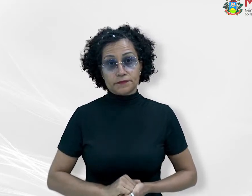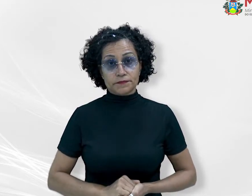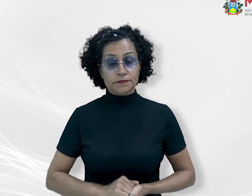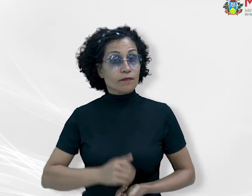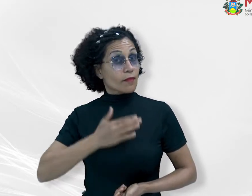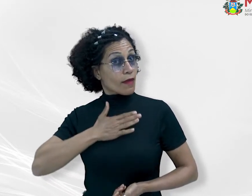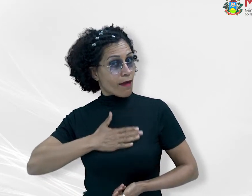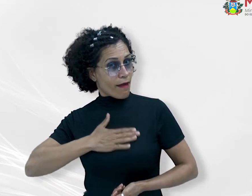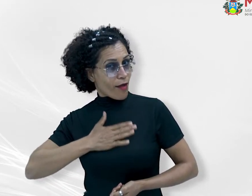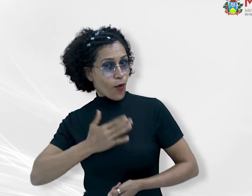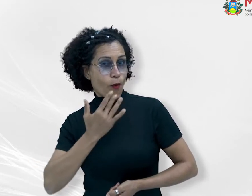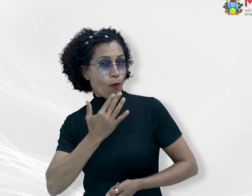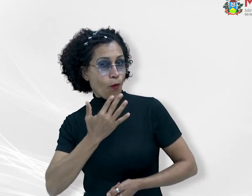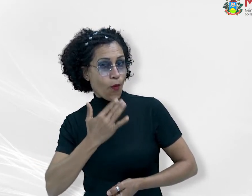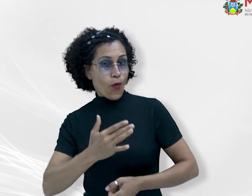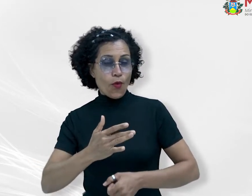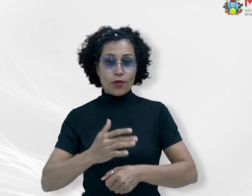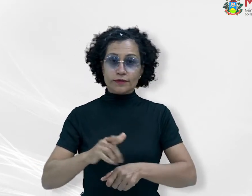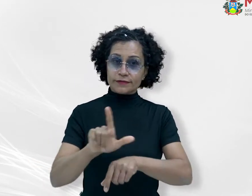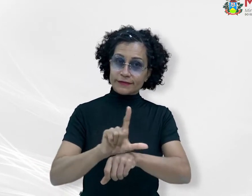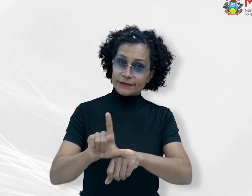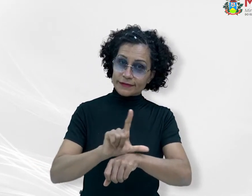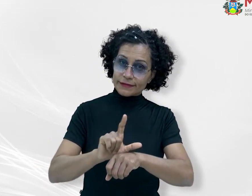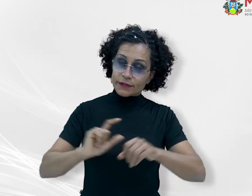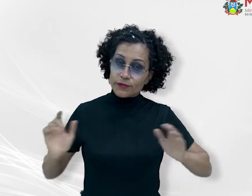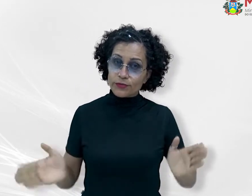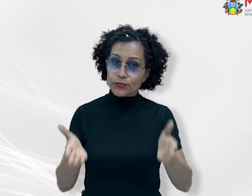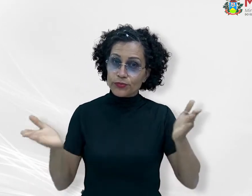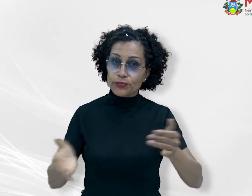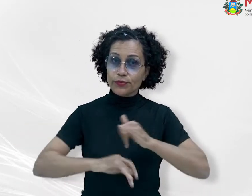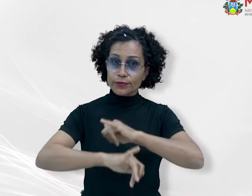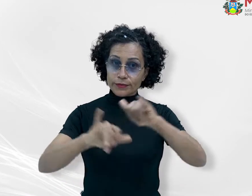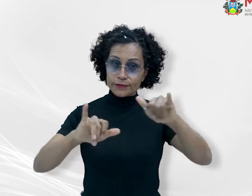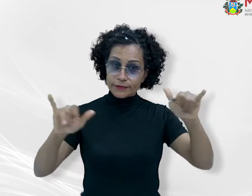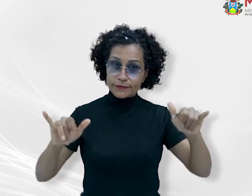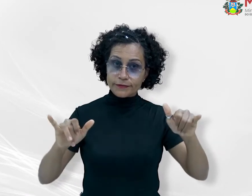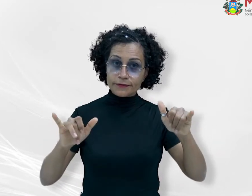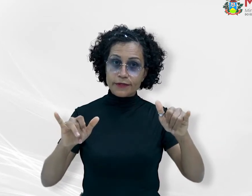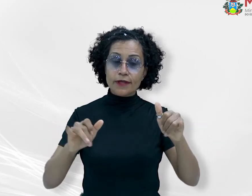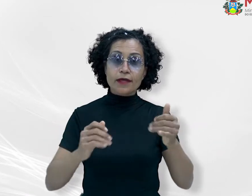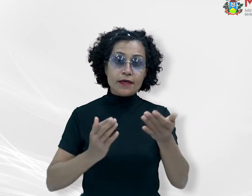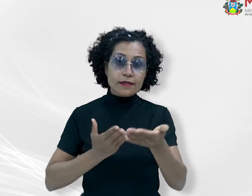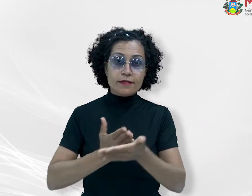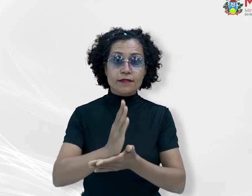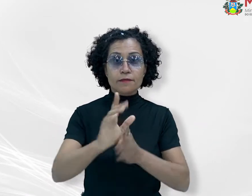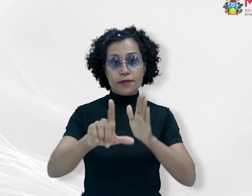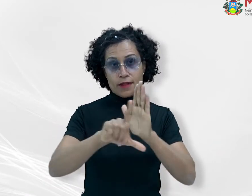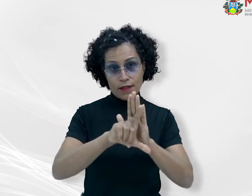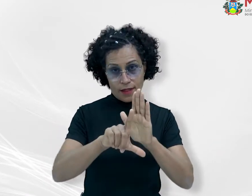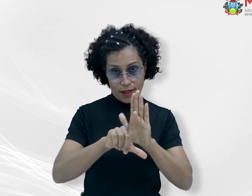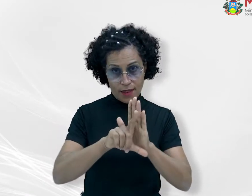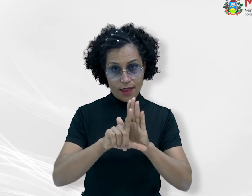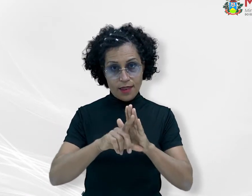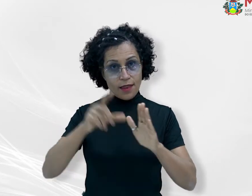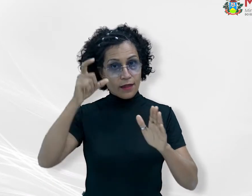Agosto Lilás A campanha foi criada em referência à sanção da Lei Maria da Penha, Lei Federal nº 11